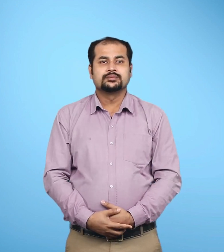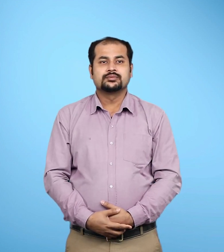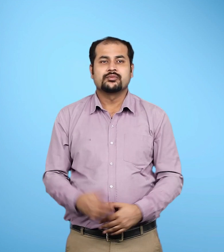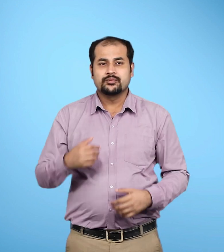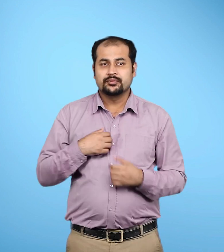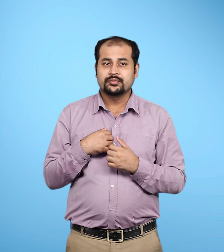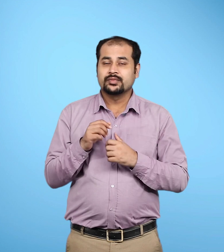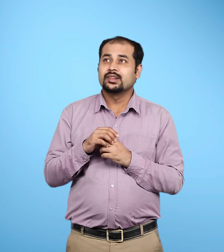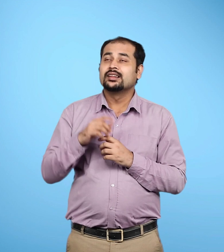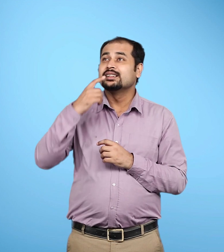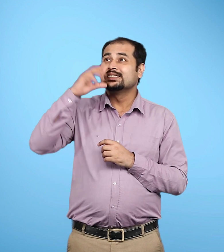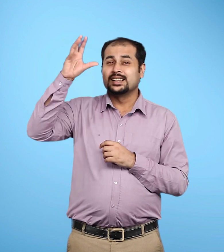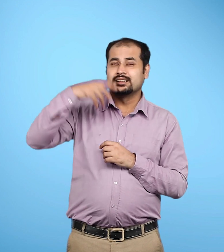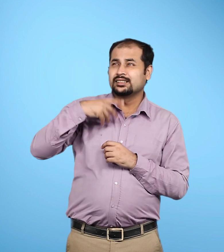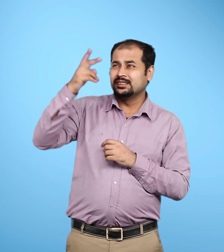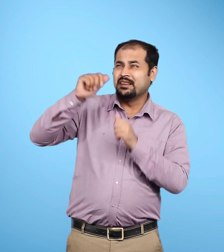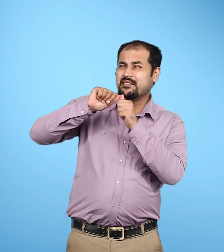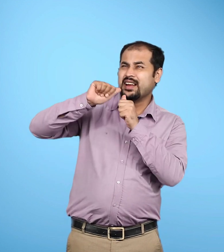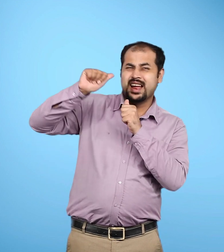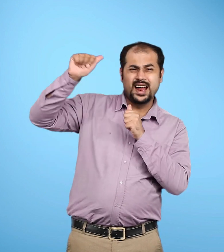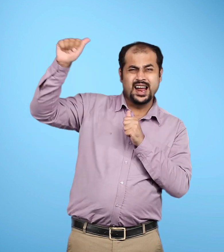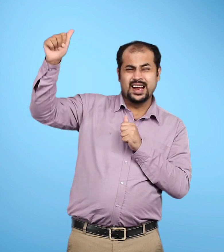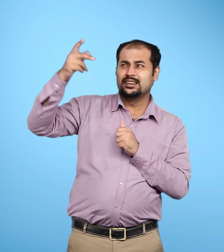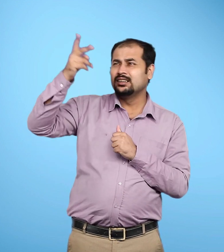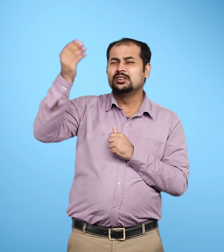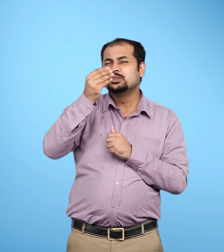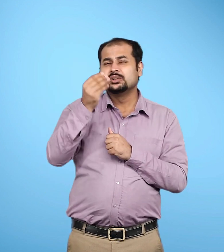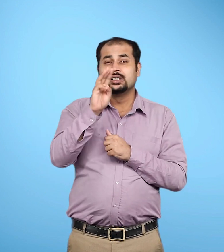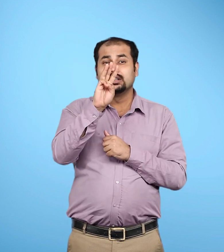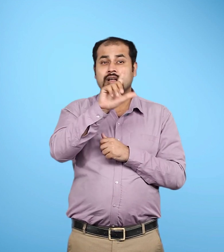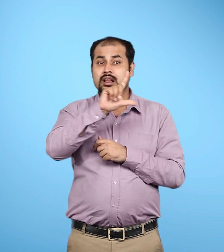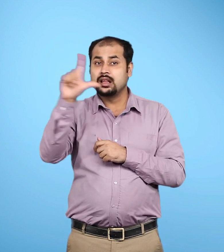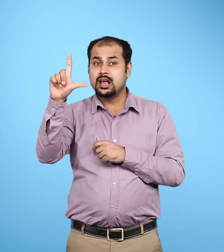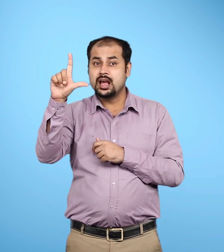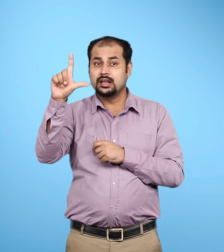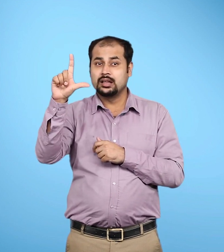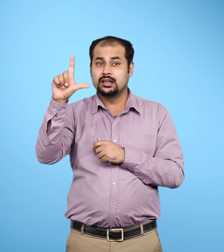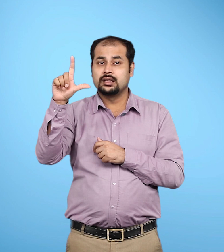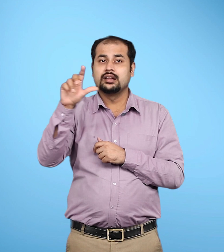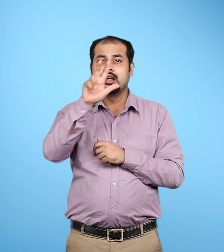यह हम से लगभग 3,84,400 किलोमेटर दूर है